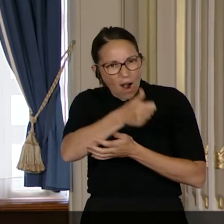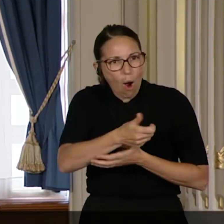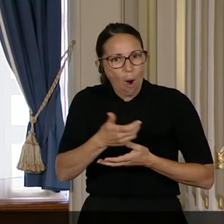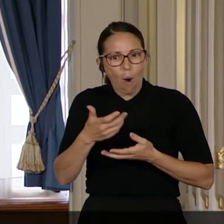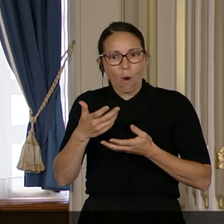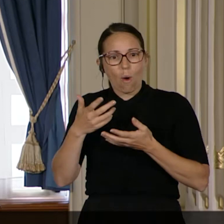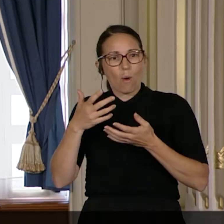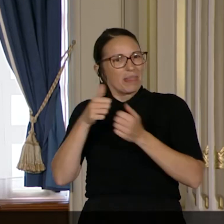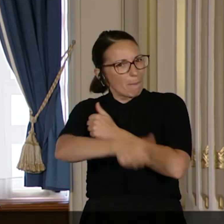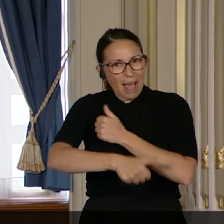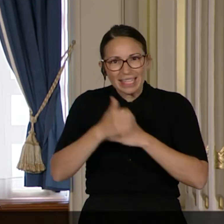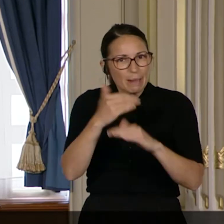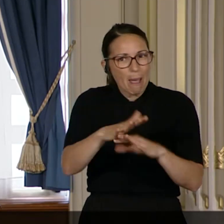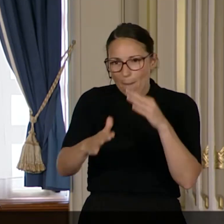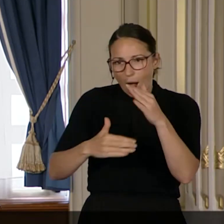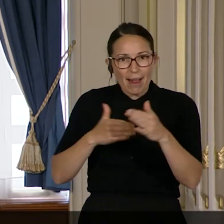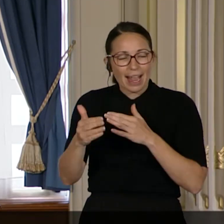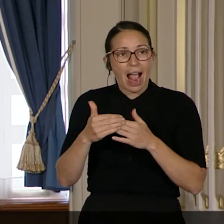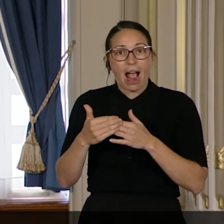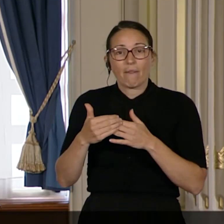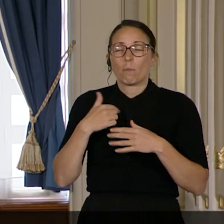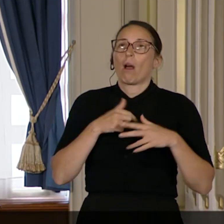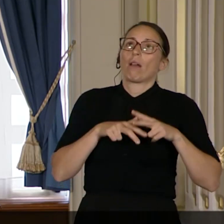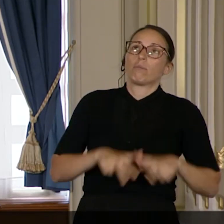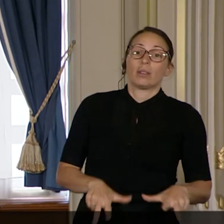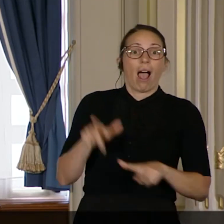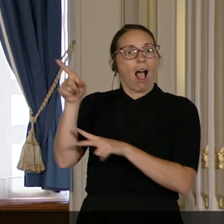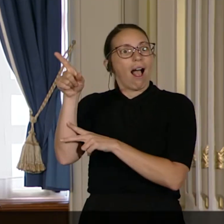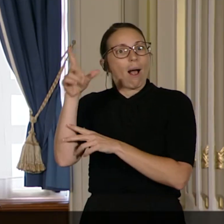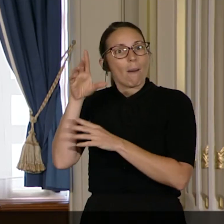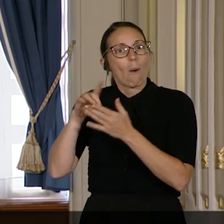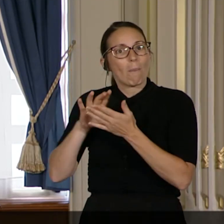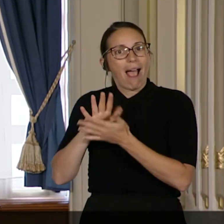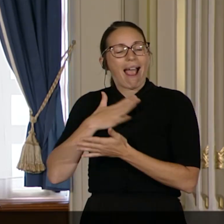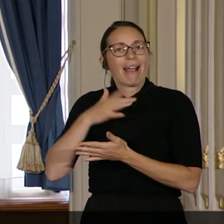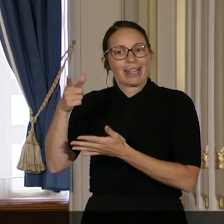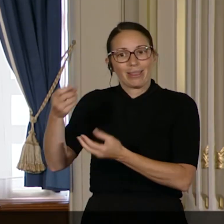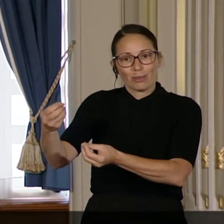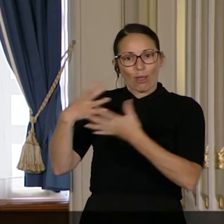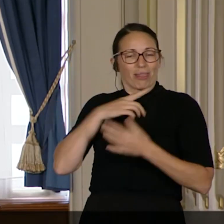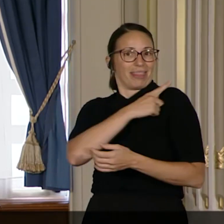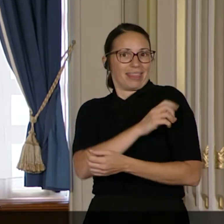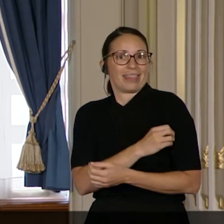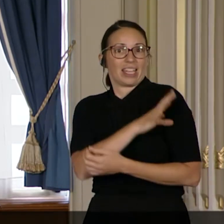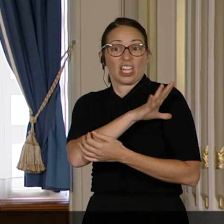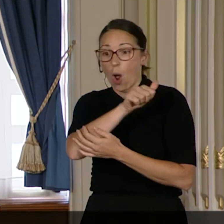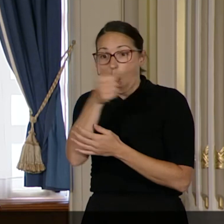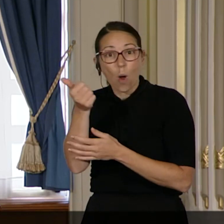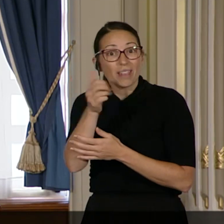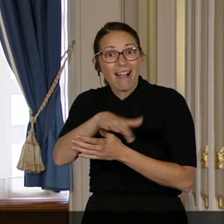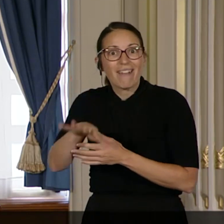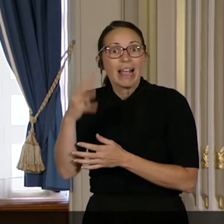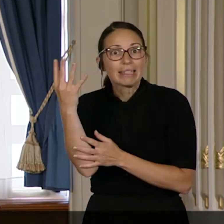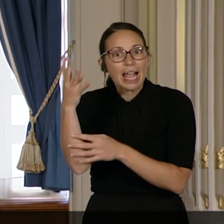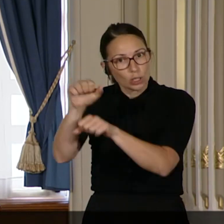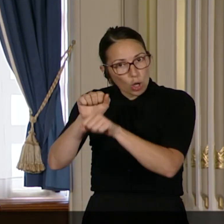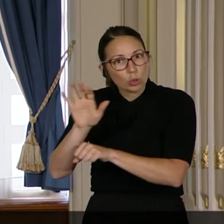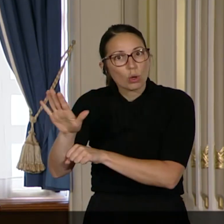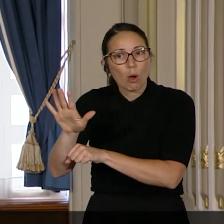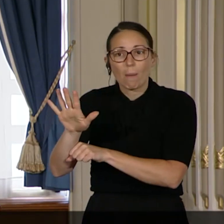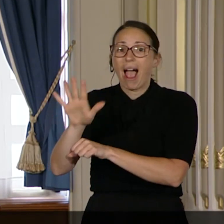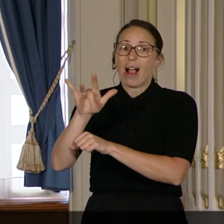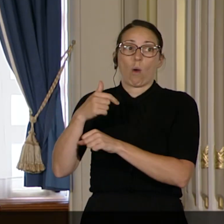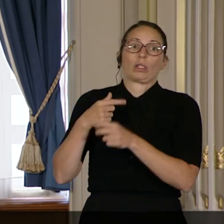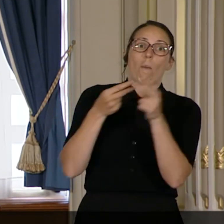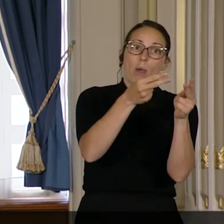tes limites. » Lorsque j'étais épuisée, c'est lui qui me donnait l'énergie d'avancer, qui s'occupait des 4 autres enfants lors des nombreuses